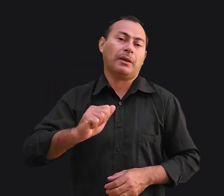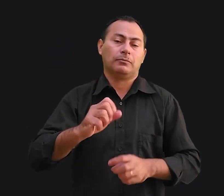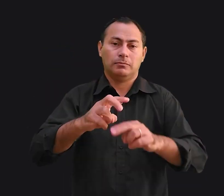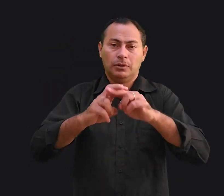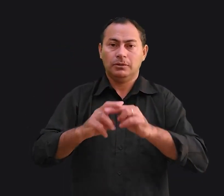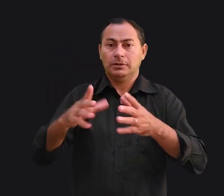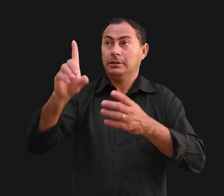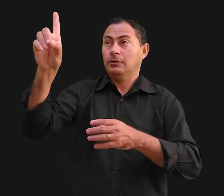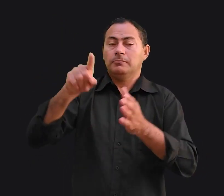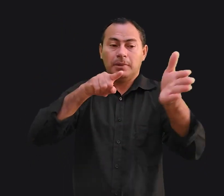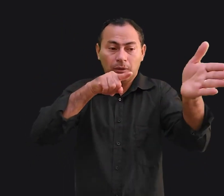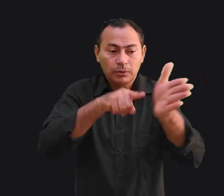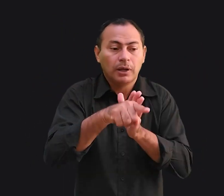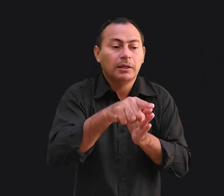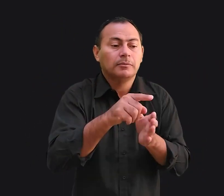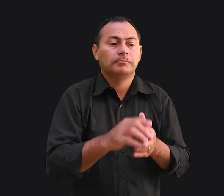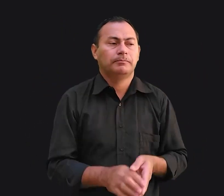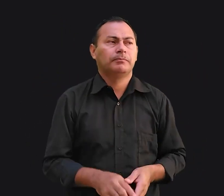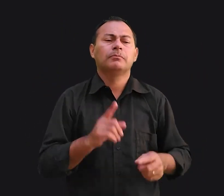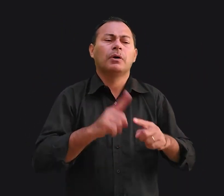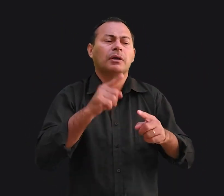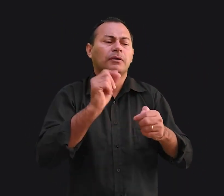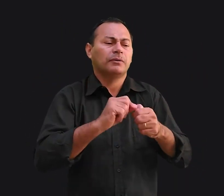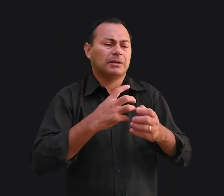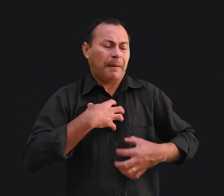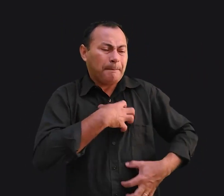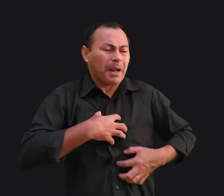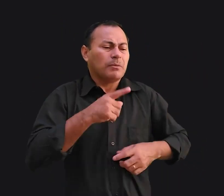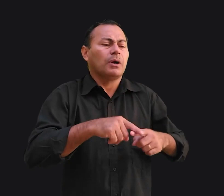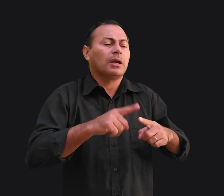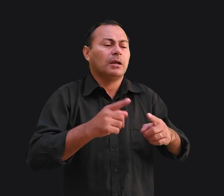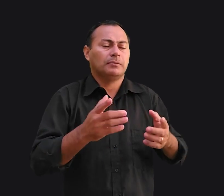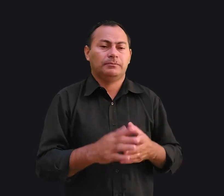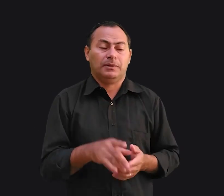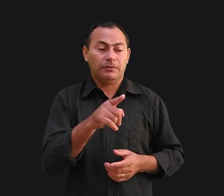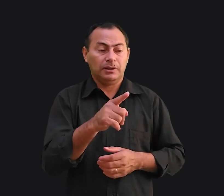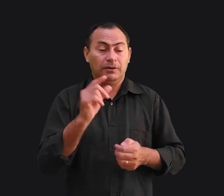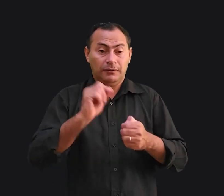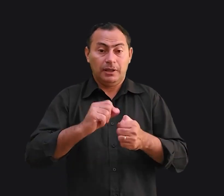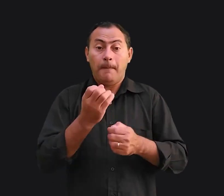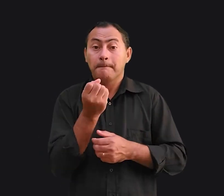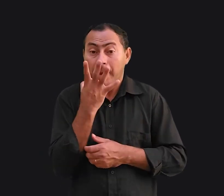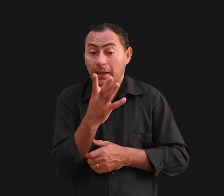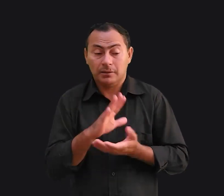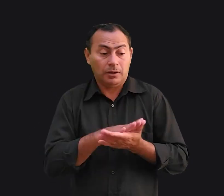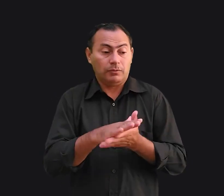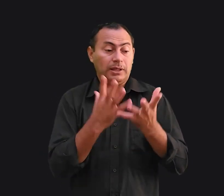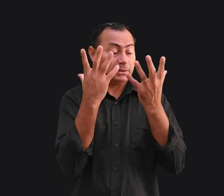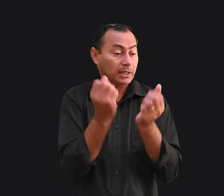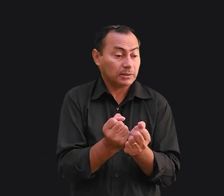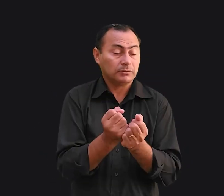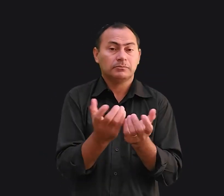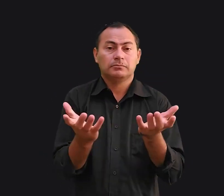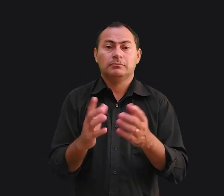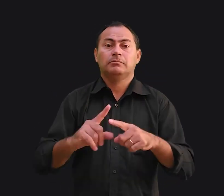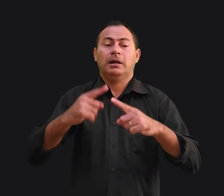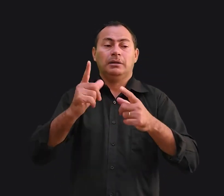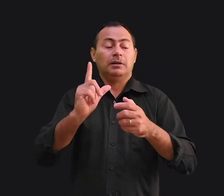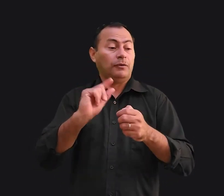Por isso, quando Deus perguntou a ele, Por que você está furioso? Se você fizer o bem, não será aceito? Mas se não o